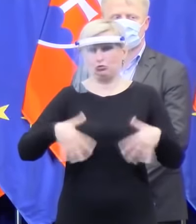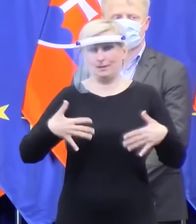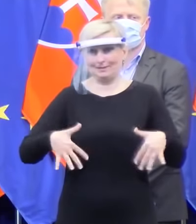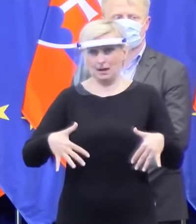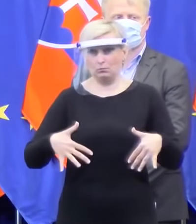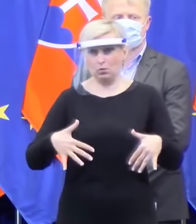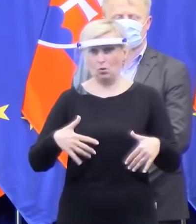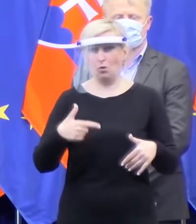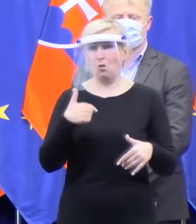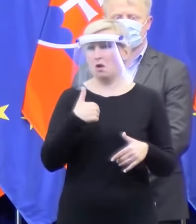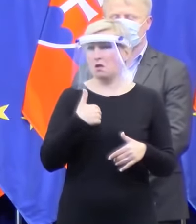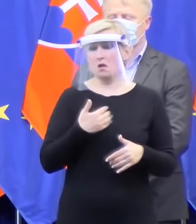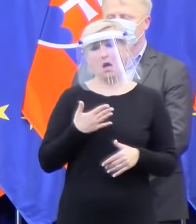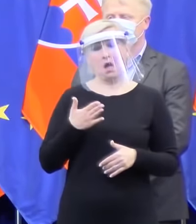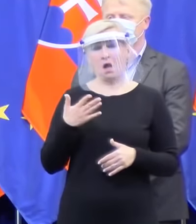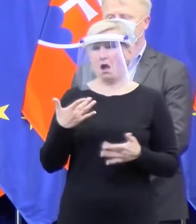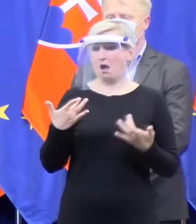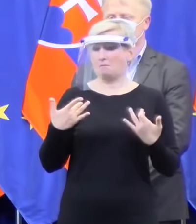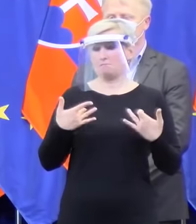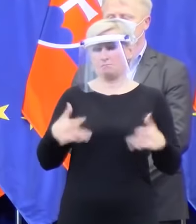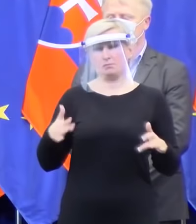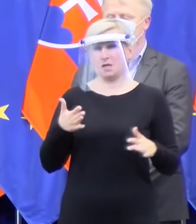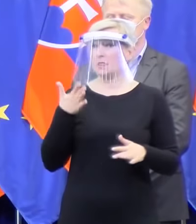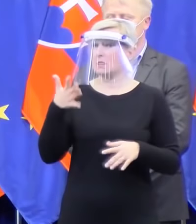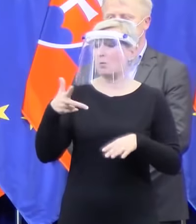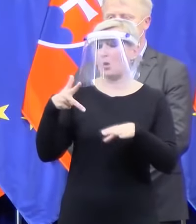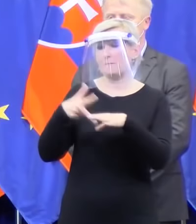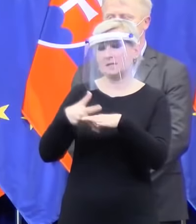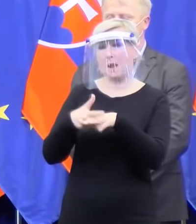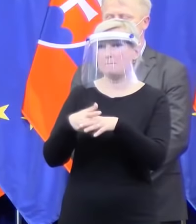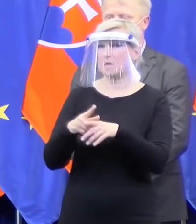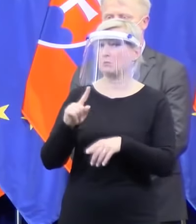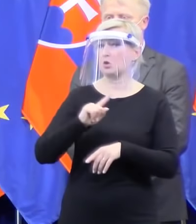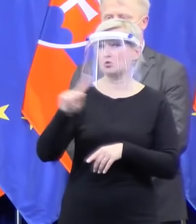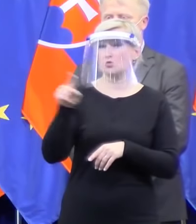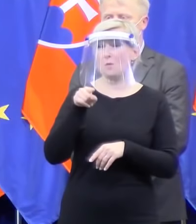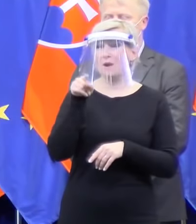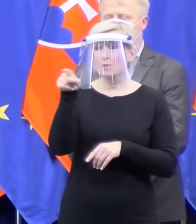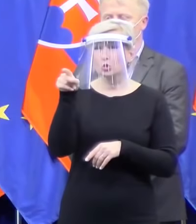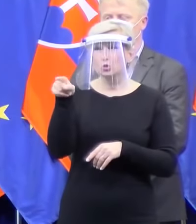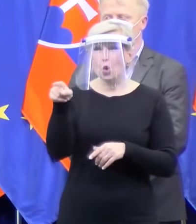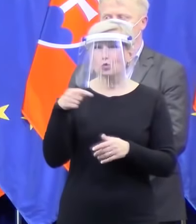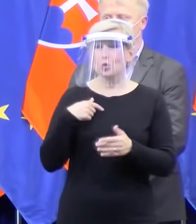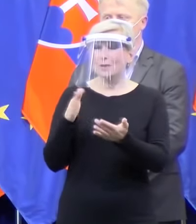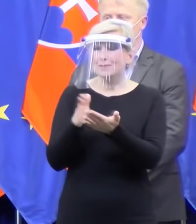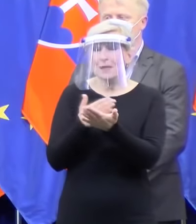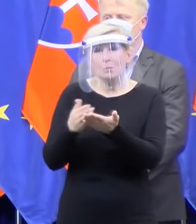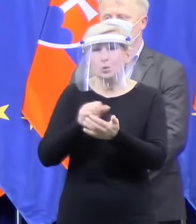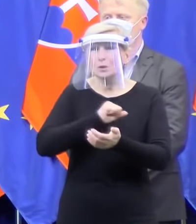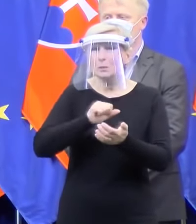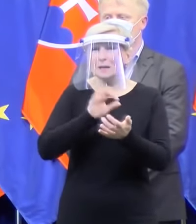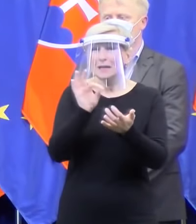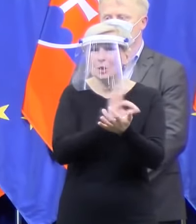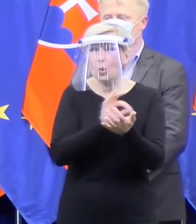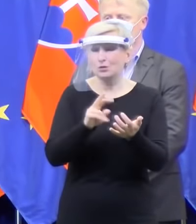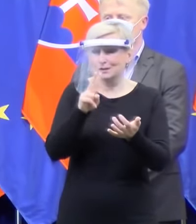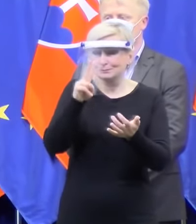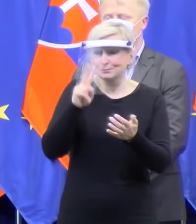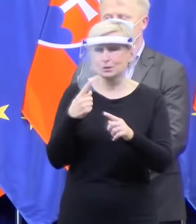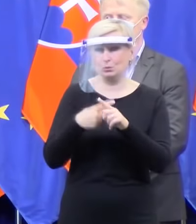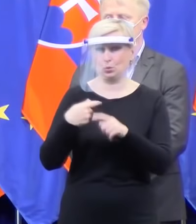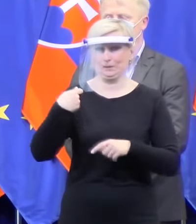určite nebudeme zabezpečovať nejakú takúto dopravu pre takýto niečo, čo aj zároveň nepotrebujeme. Niečo tak dramaticky predražené.